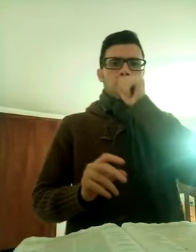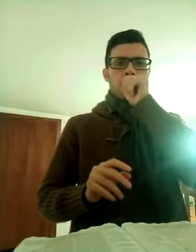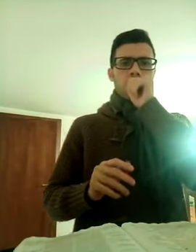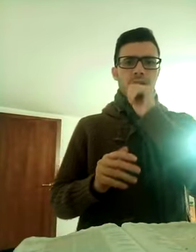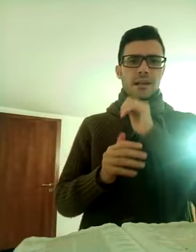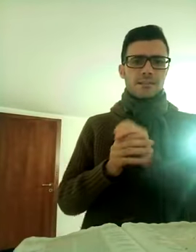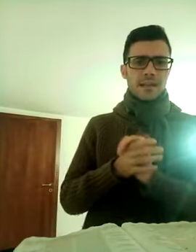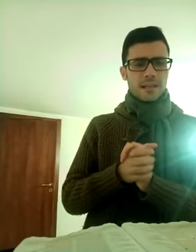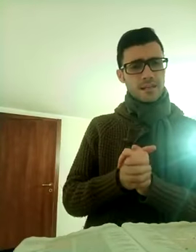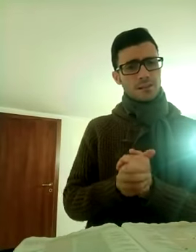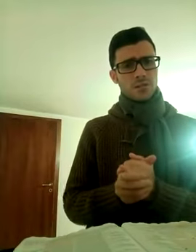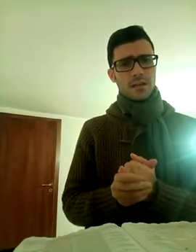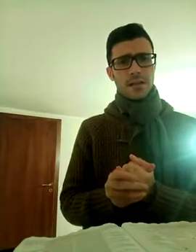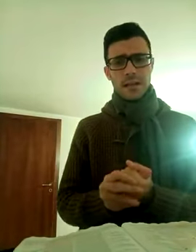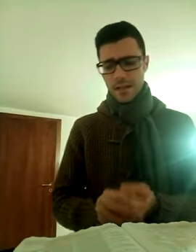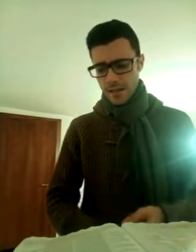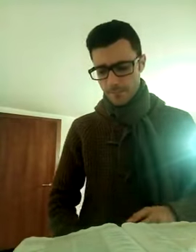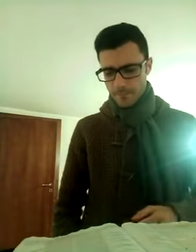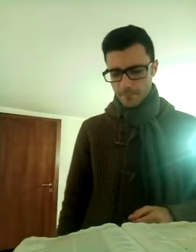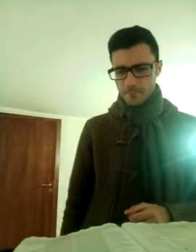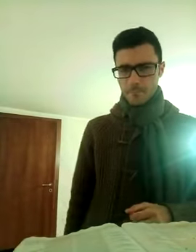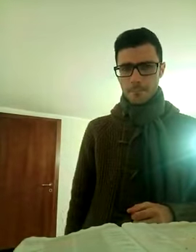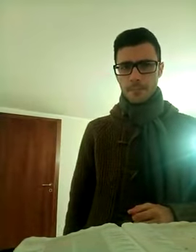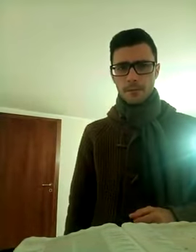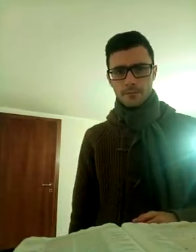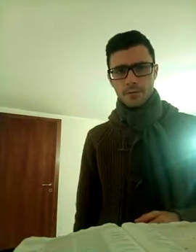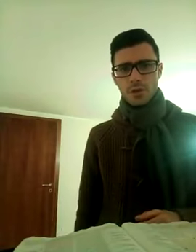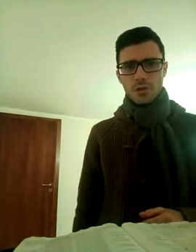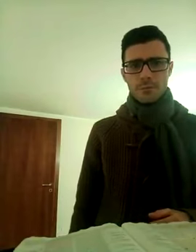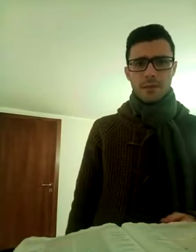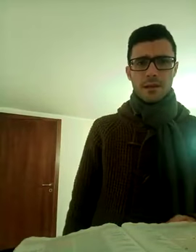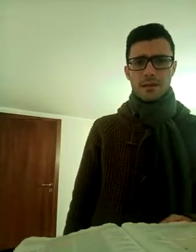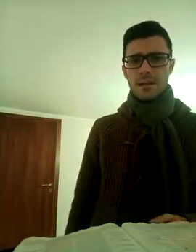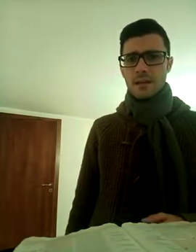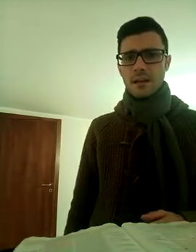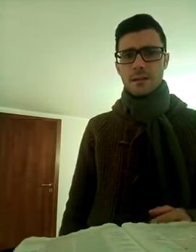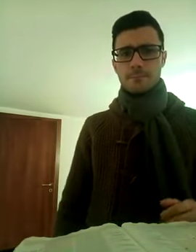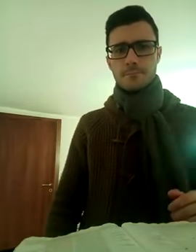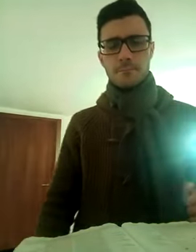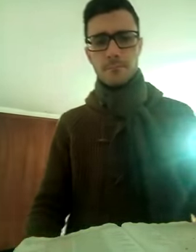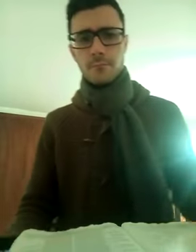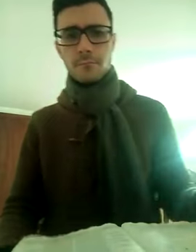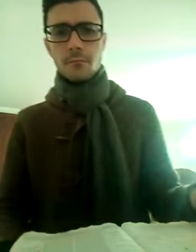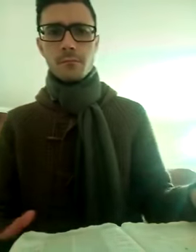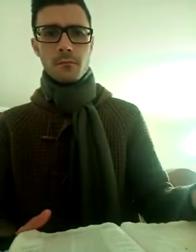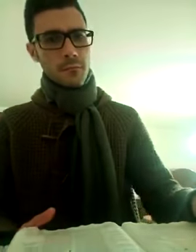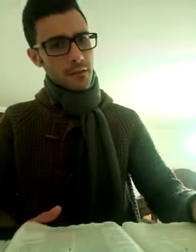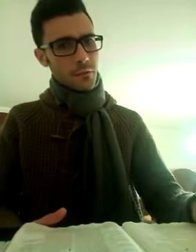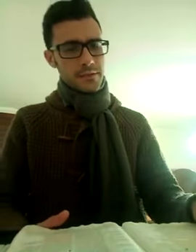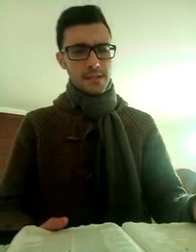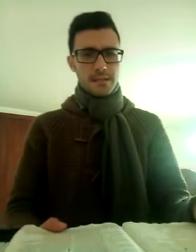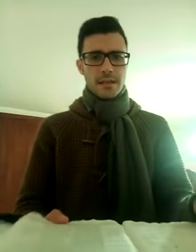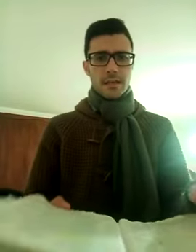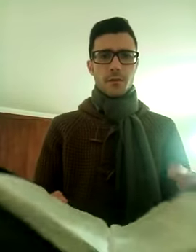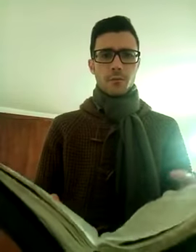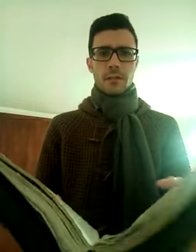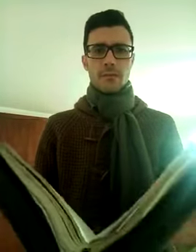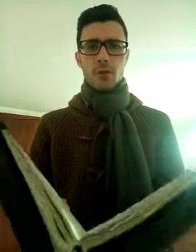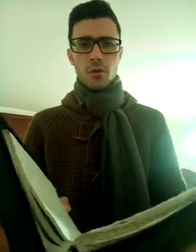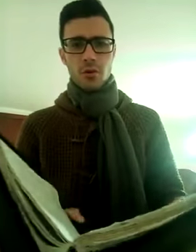Pace, fratelli e sorelle, Dio vi benedica in questa sera, non vedevo l